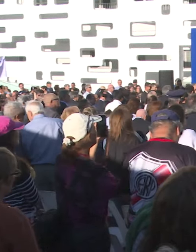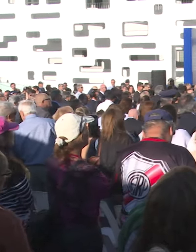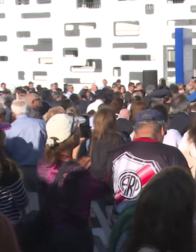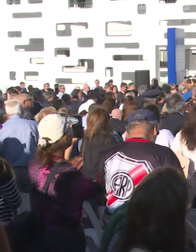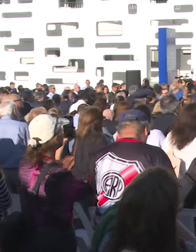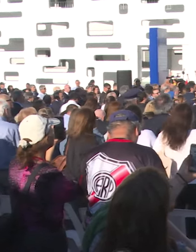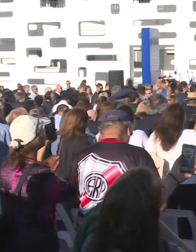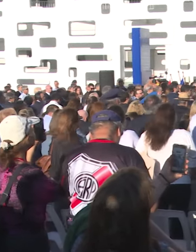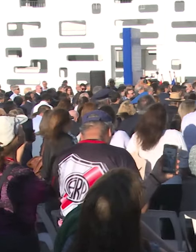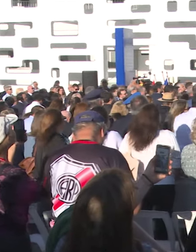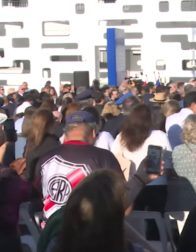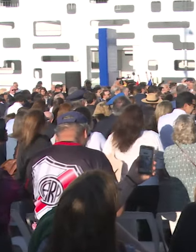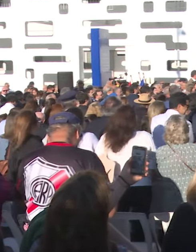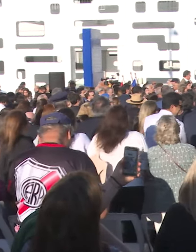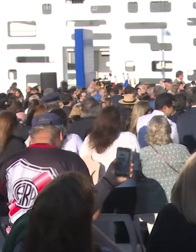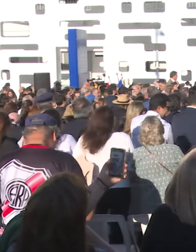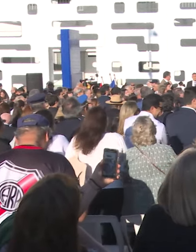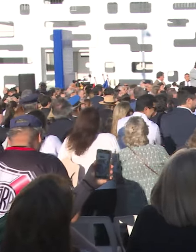y por eso hoy